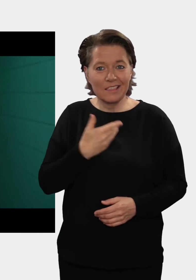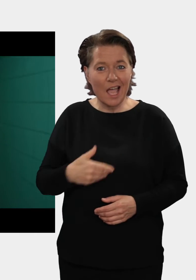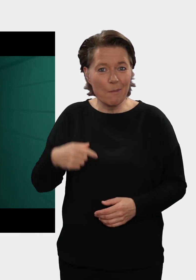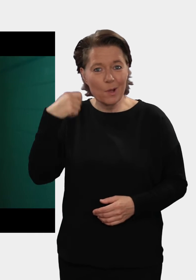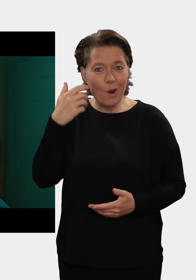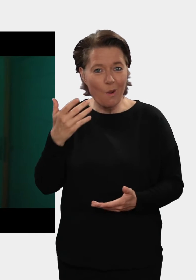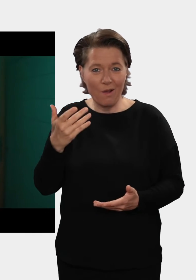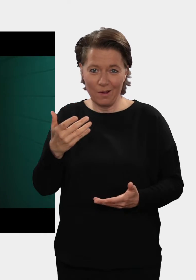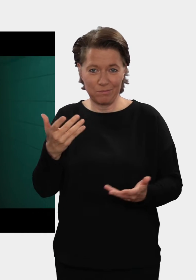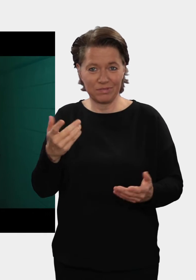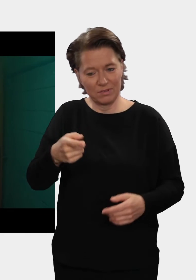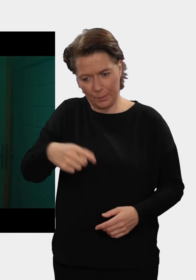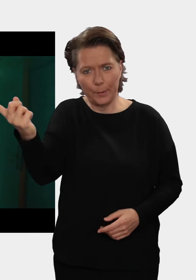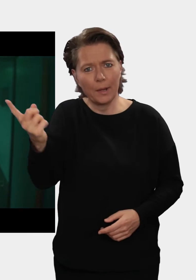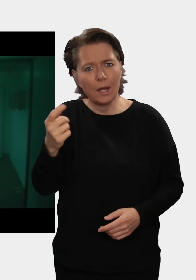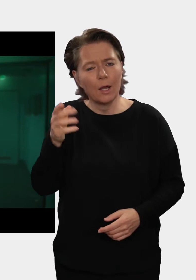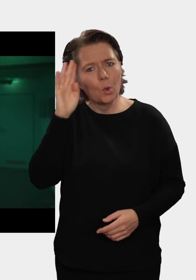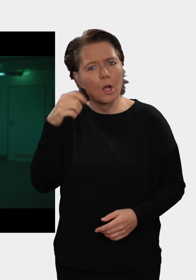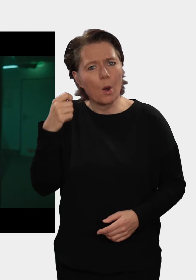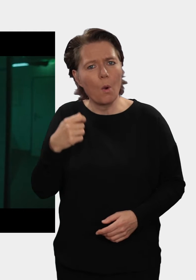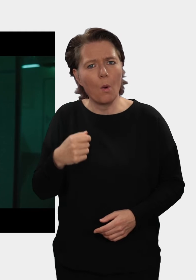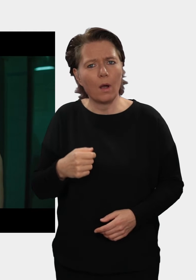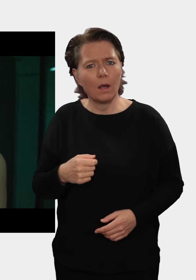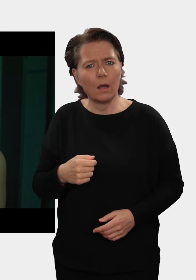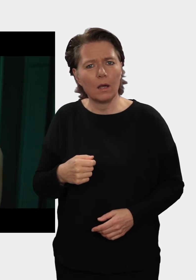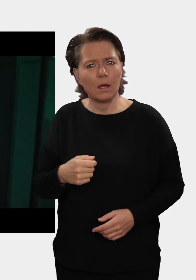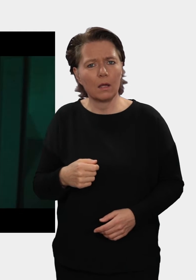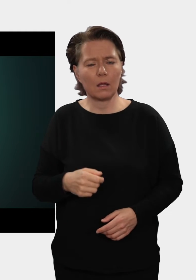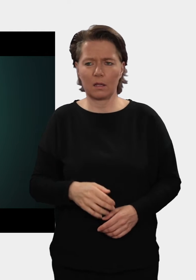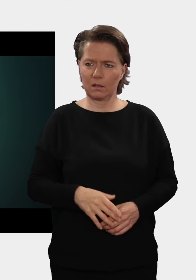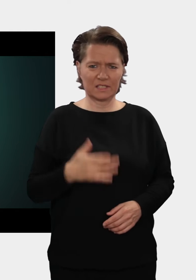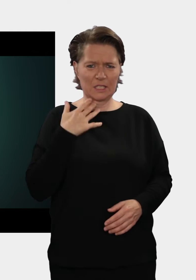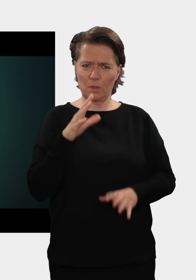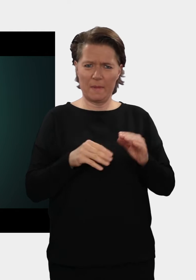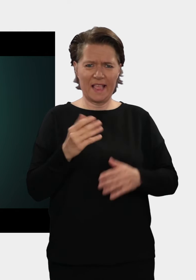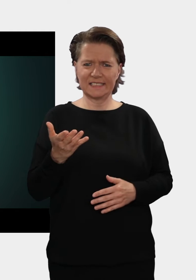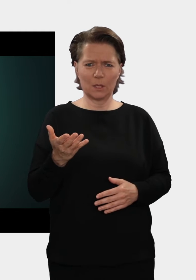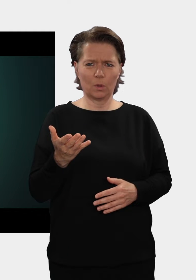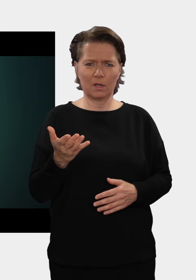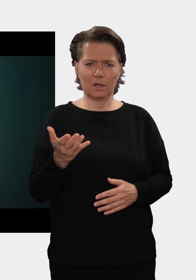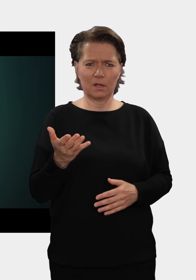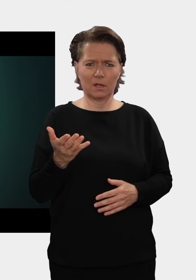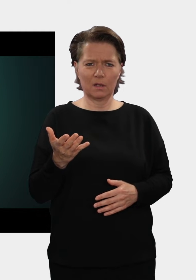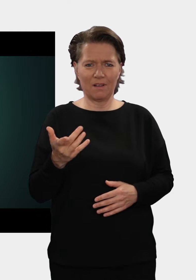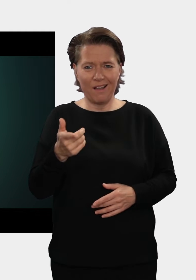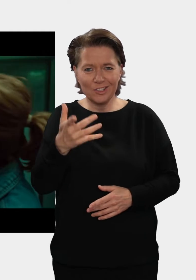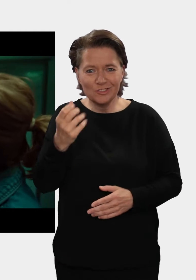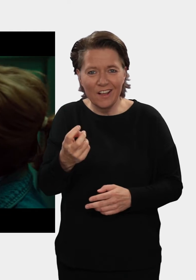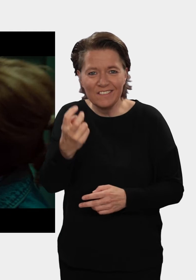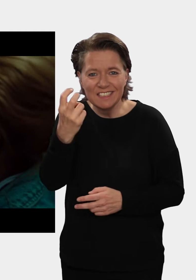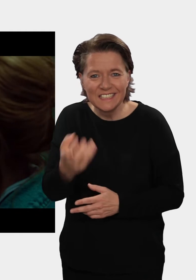-Klo? Das geht ja wohl gar nicht. Die muss auf jeden Fall aufs Jungs-Klo. safe. Das ist nämlich sexuelle Belästigung. Hey! Sag